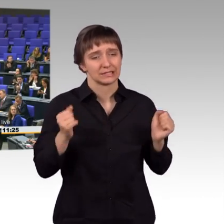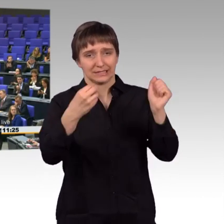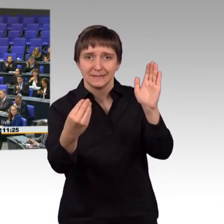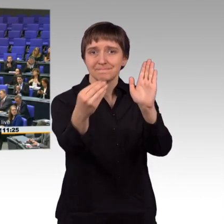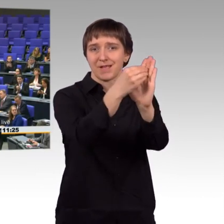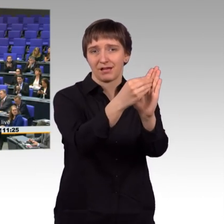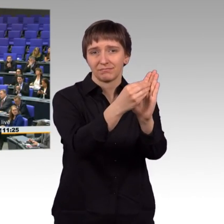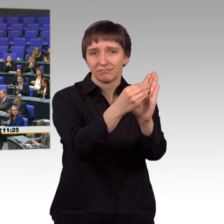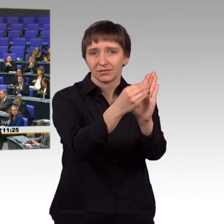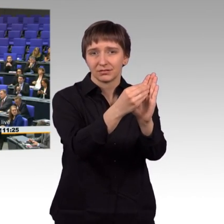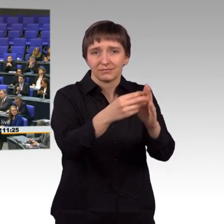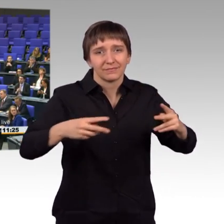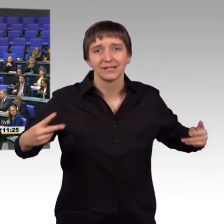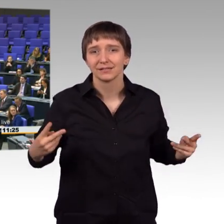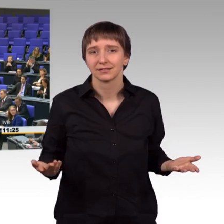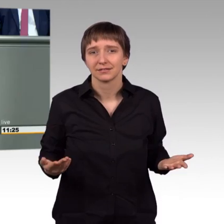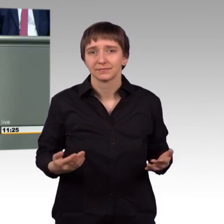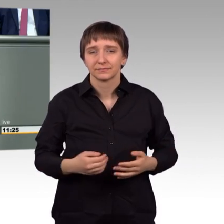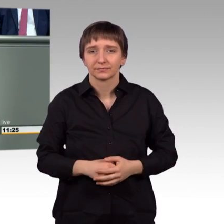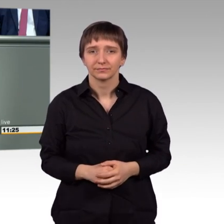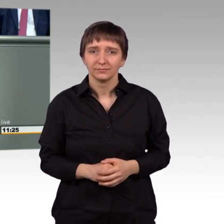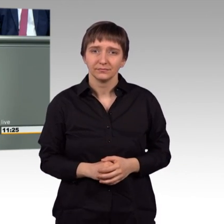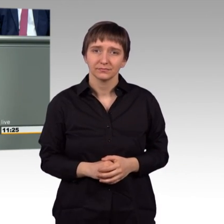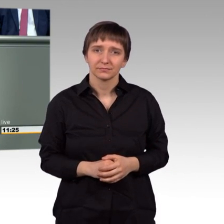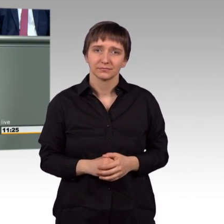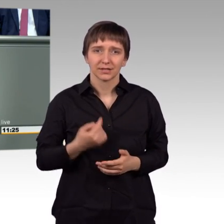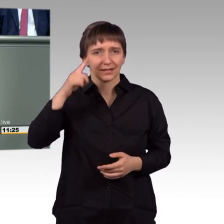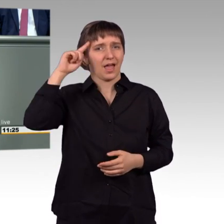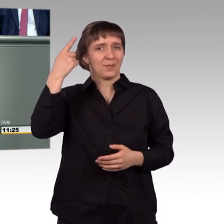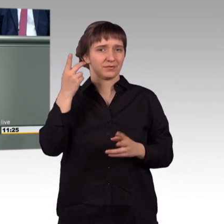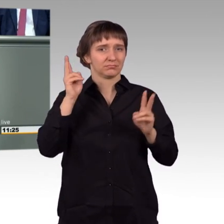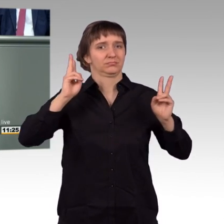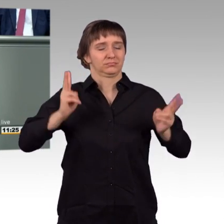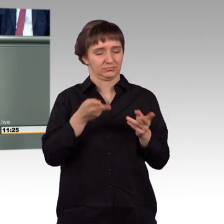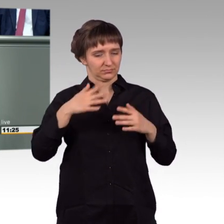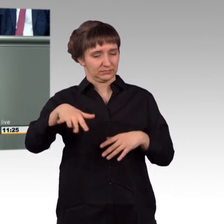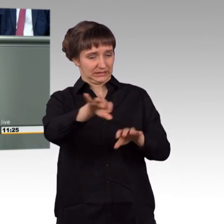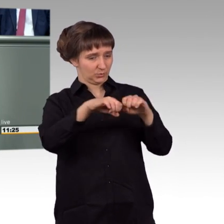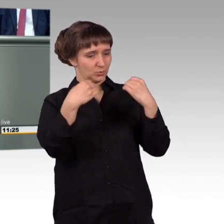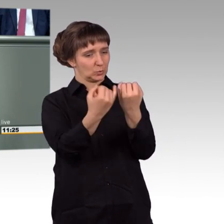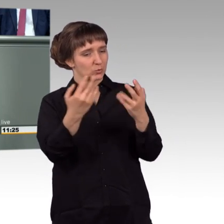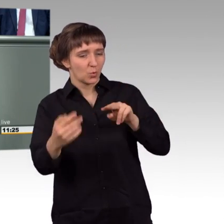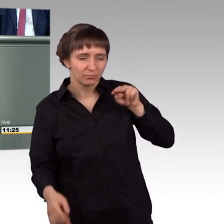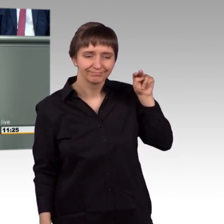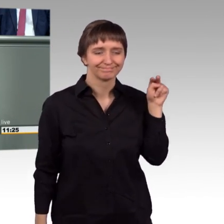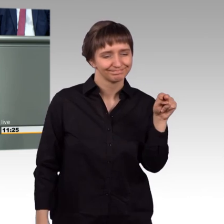ich glaube, dass zu einem Blick auf die Lage auch dazu gehört, dass wir